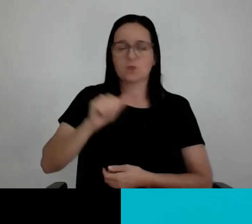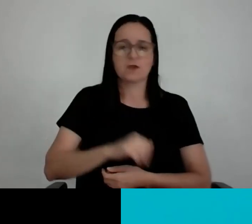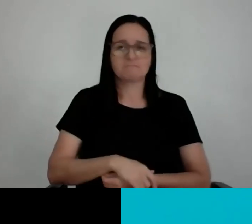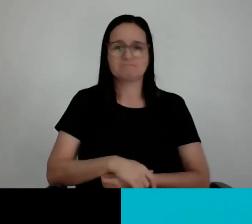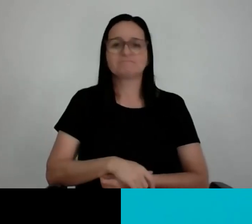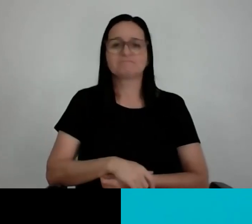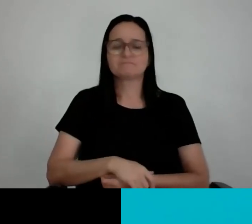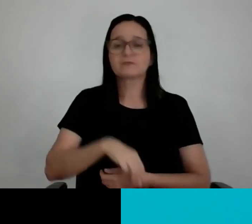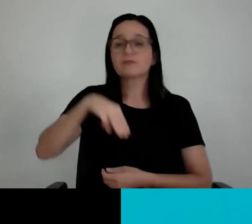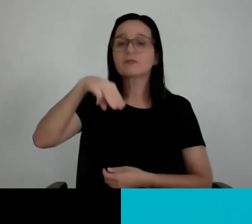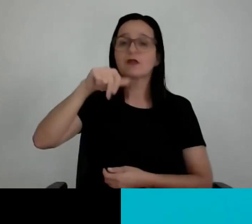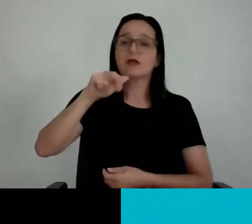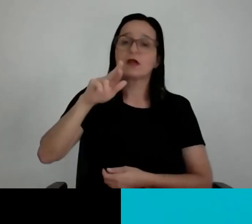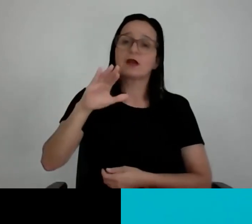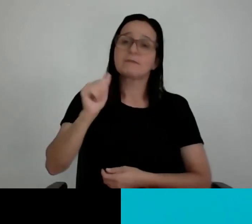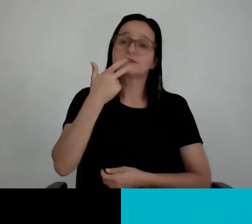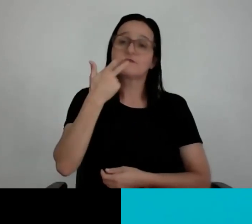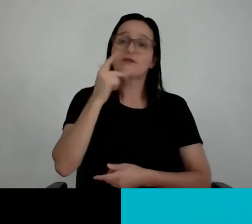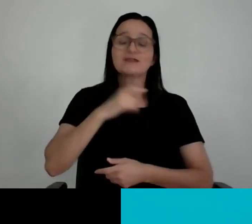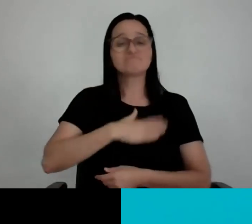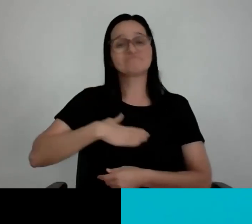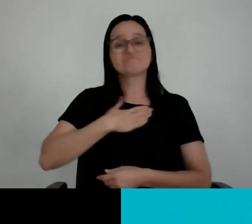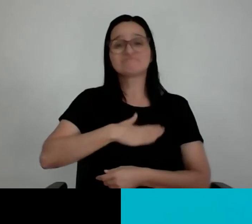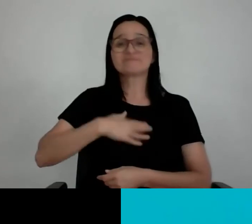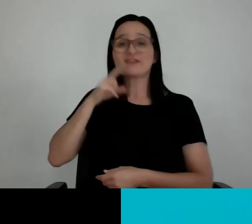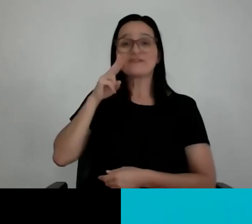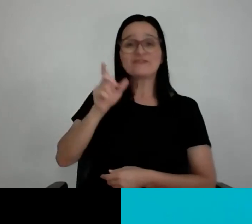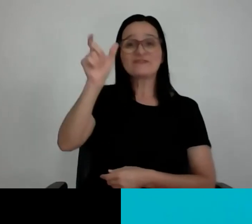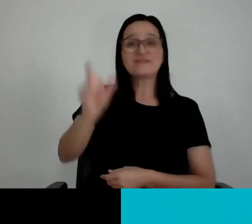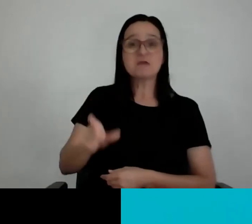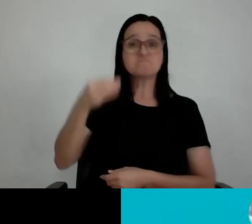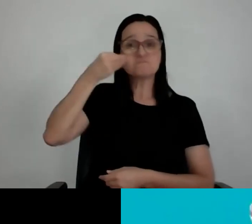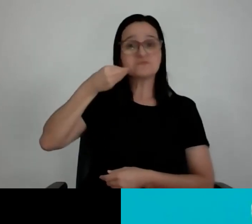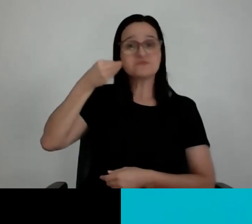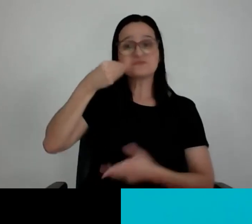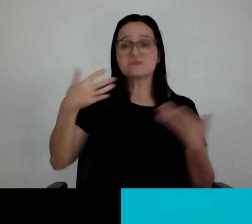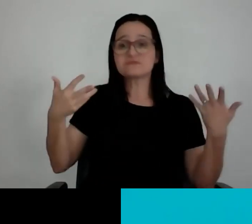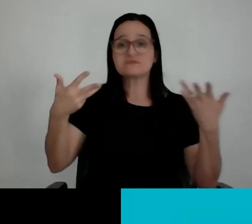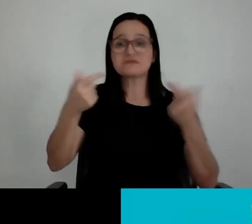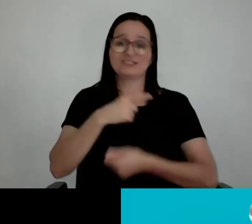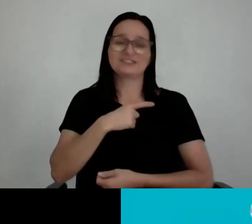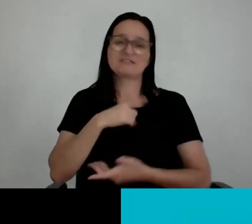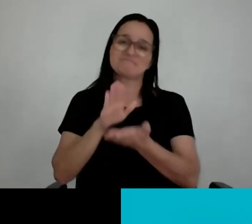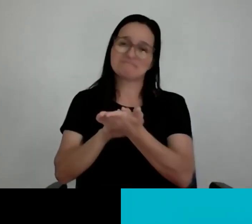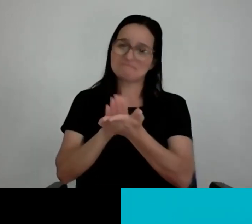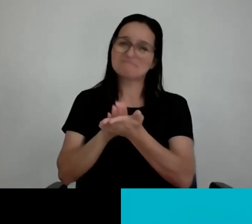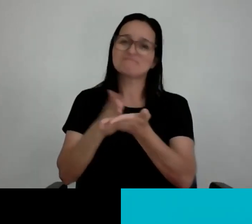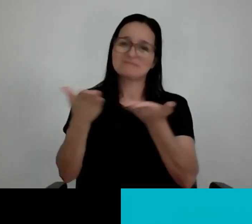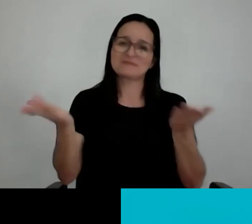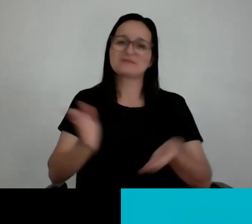A Márcia falou também que é um grande privilégio poder ouvir alguém com tanta experiência que nem você, cara. parabéns para você, João.